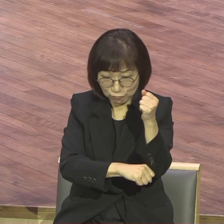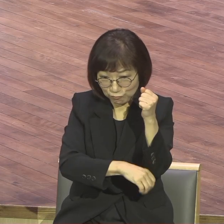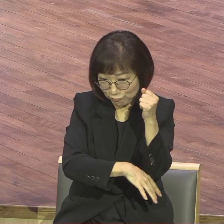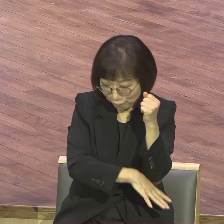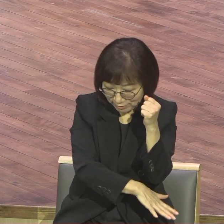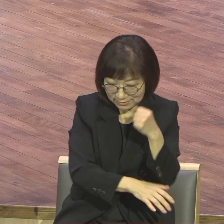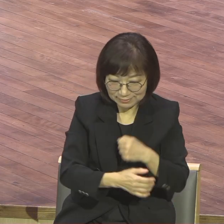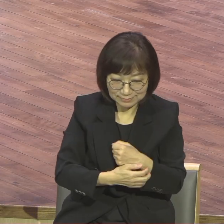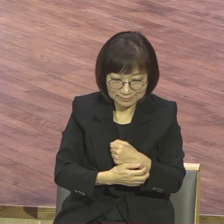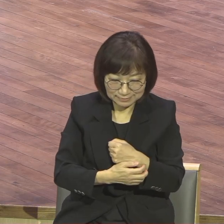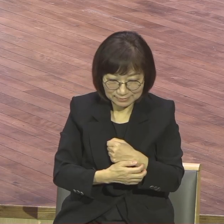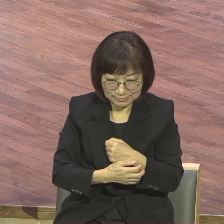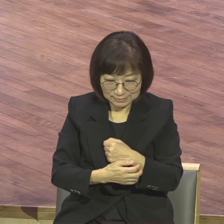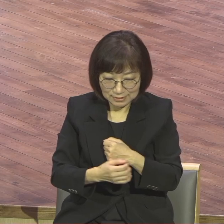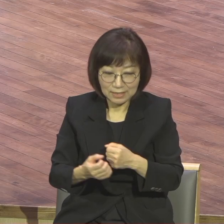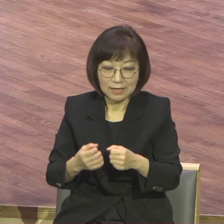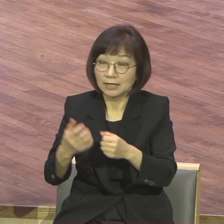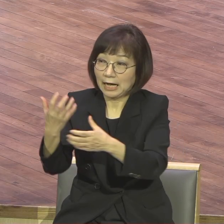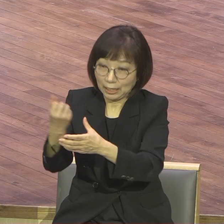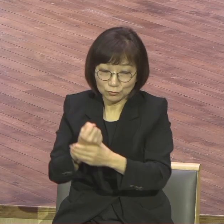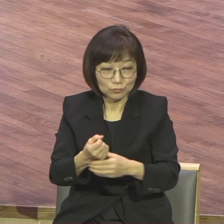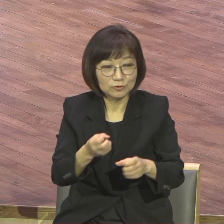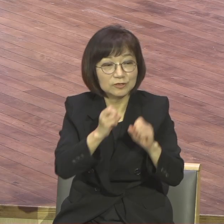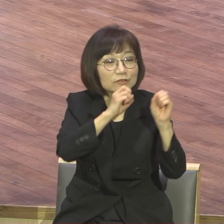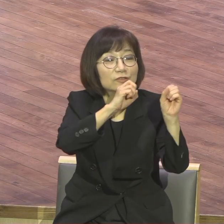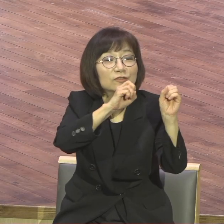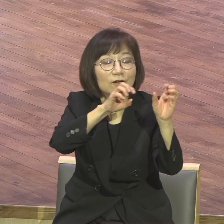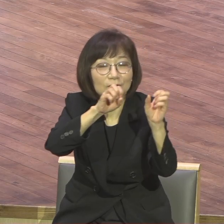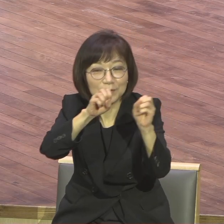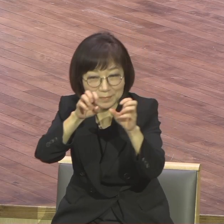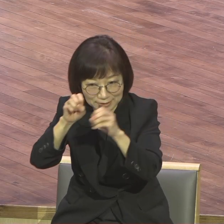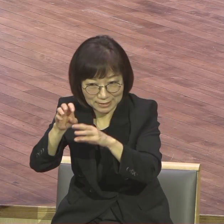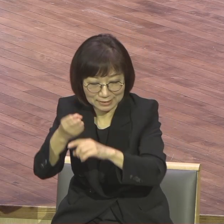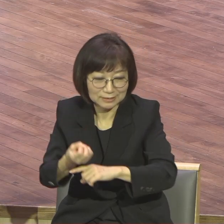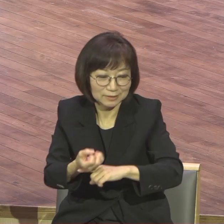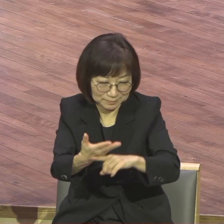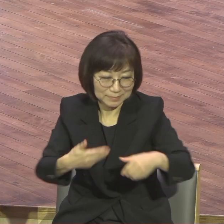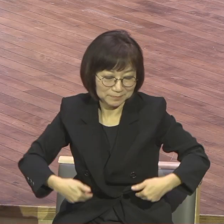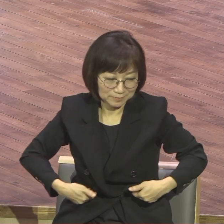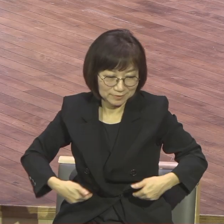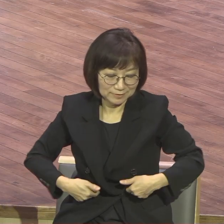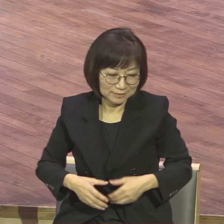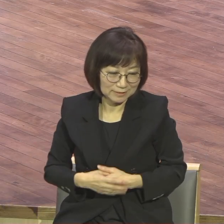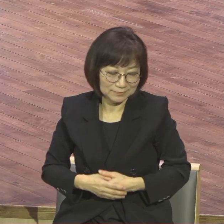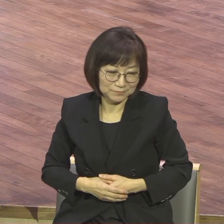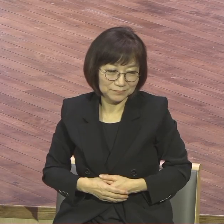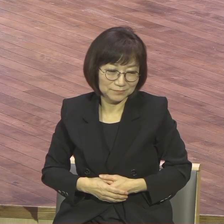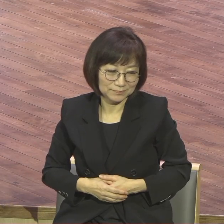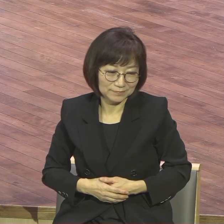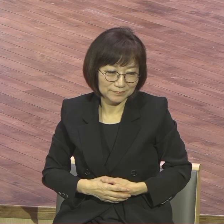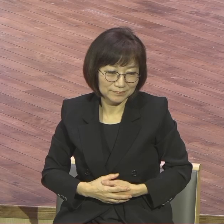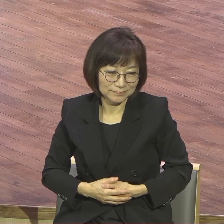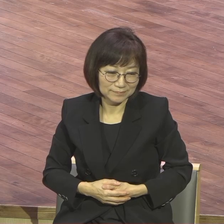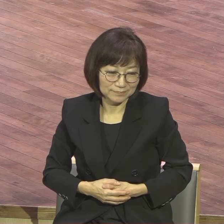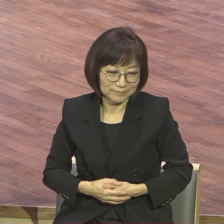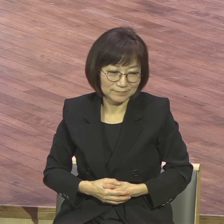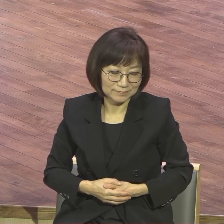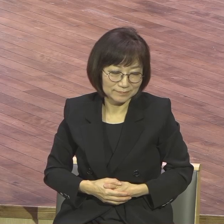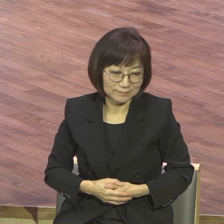신앙생활이다 기본이다 기본 기본이 안 되었으니까 문제지요 오늘 말씀 오늘의 기도가 안